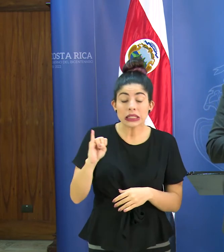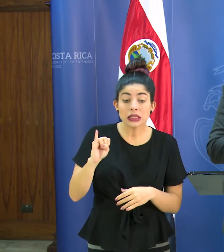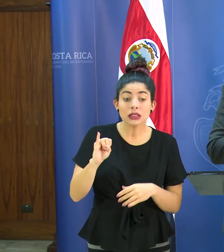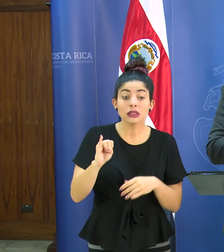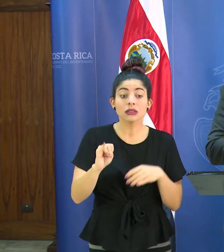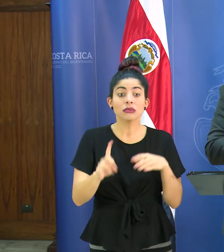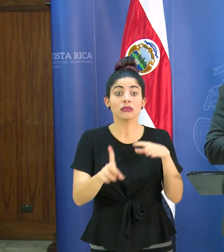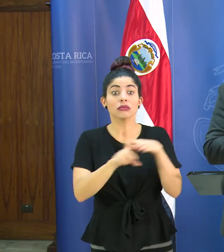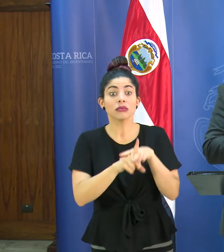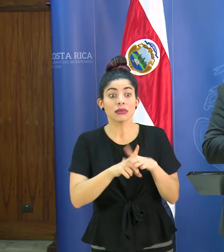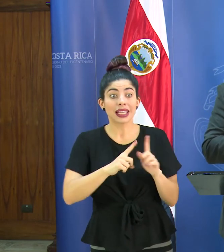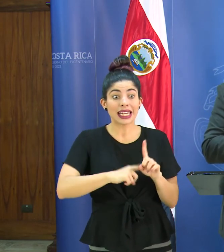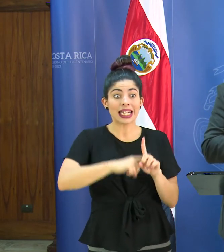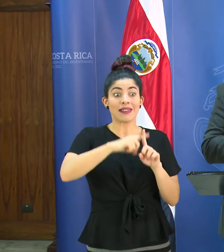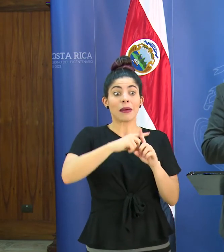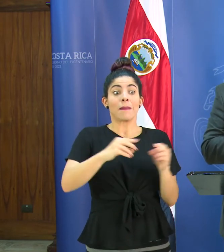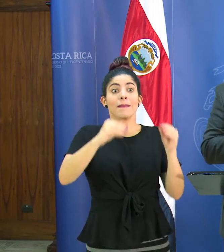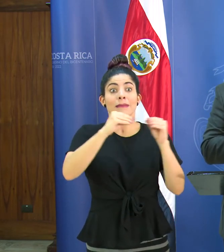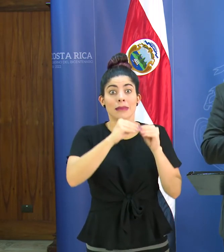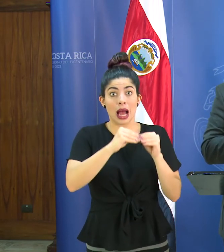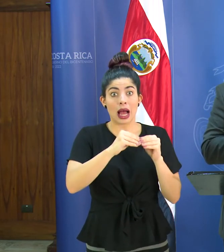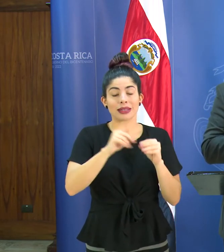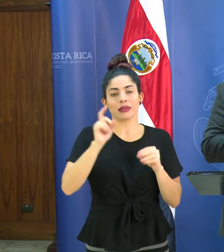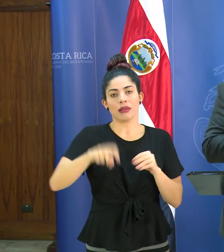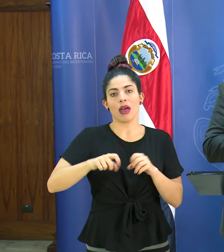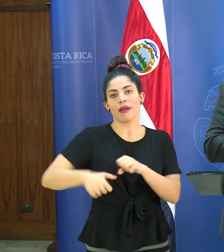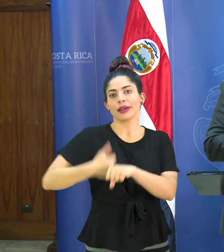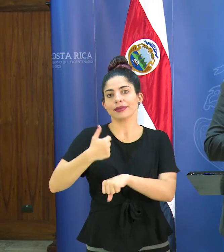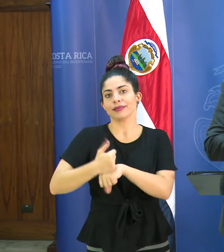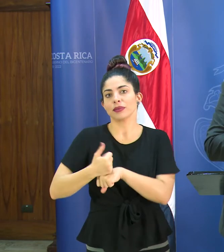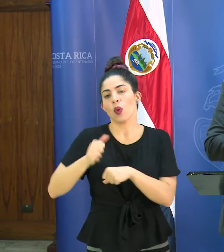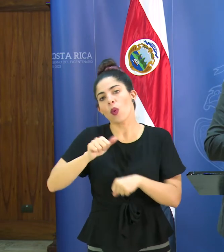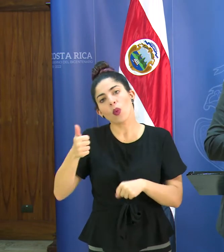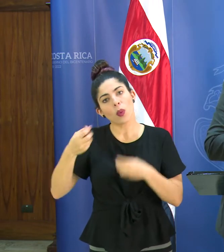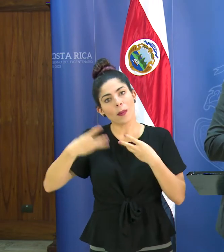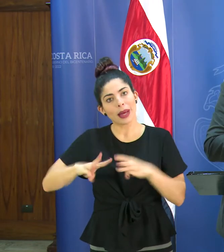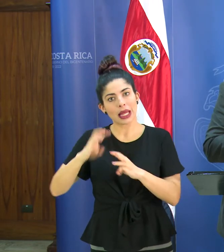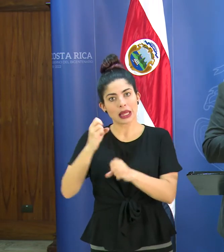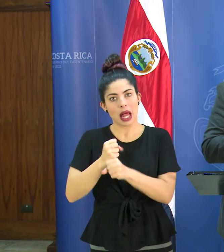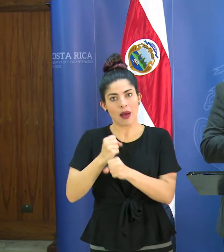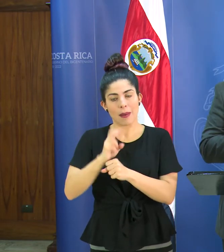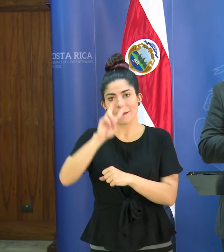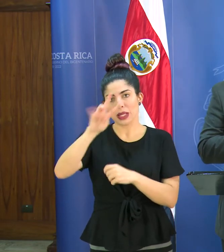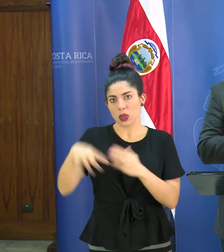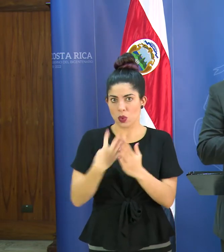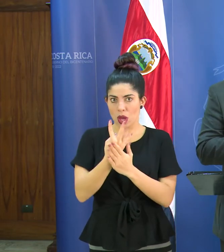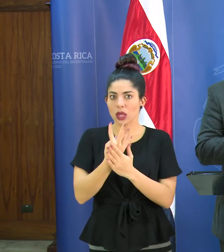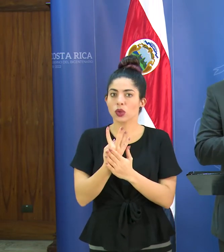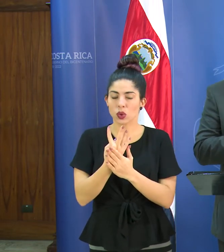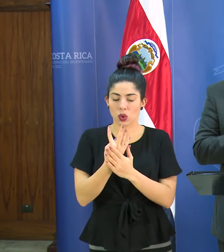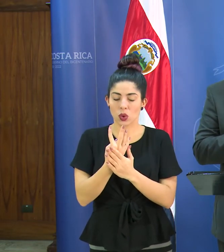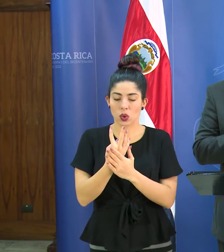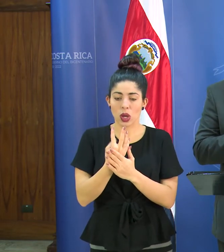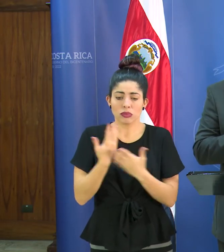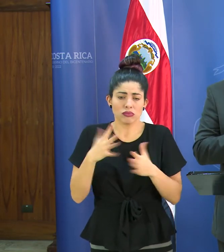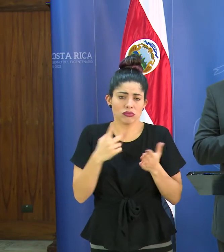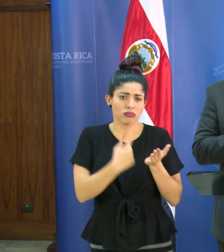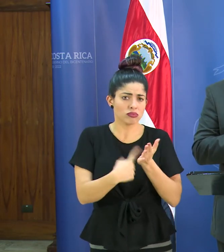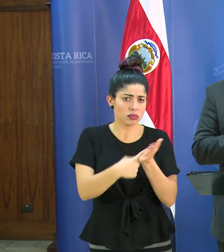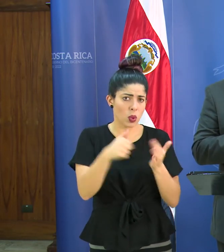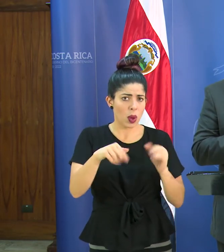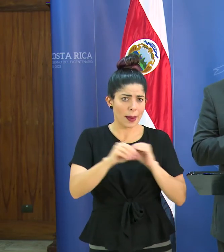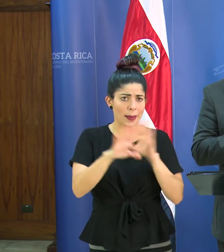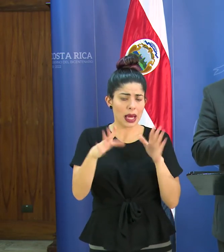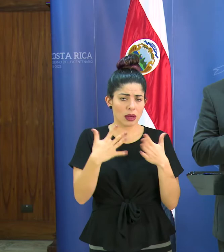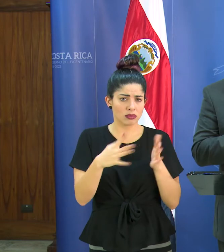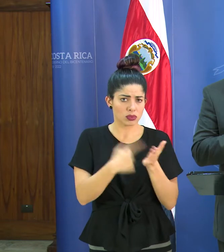un nivel de activación mayor tendríamos que establecer una metodología de trabajo de 24 horas y eso también es lo que hemos conversado hoy en